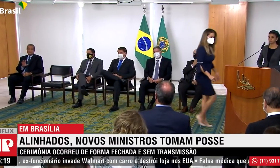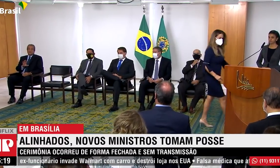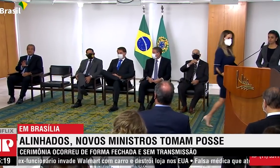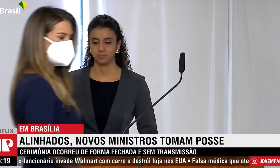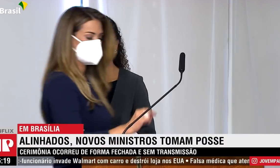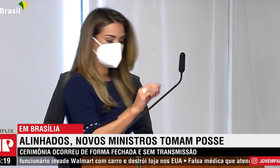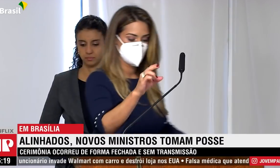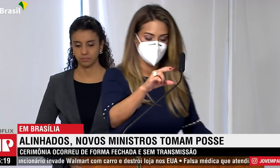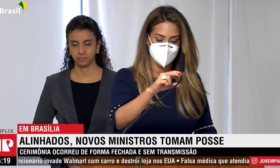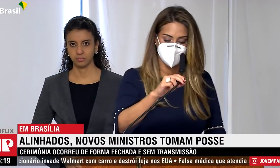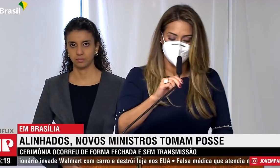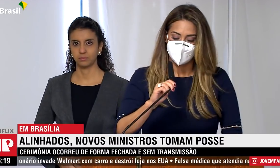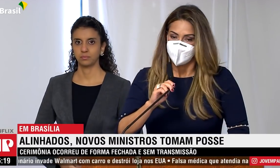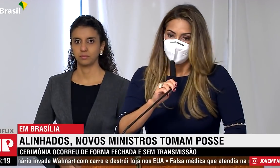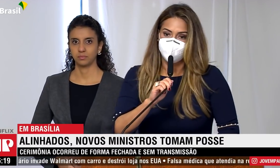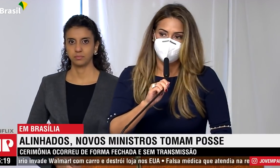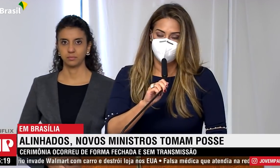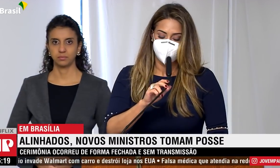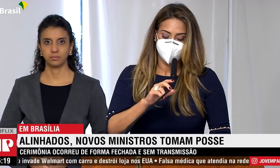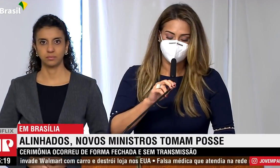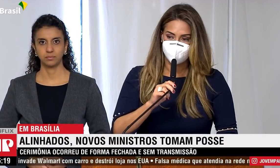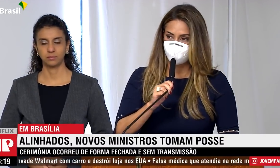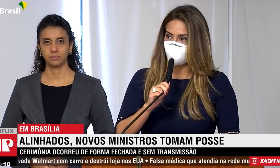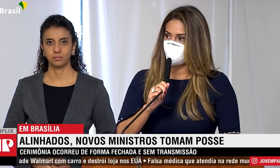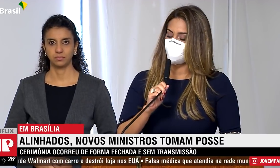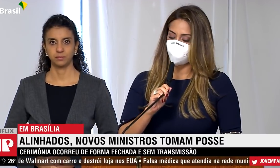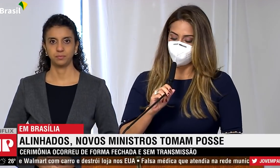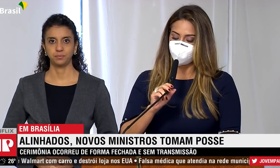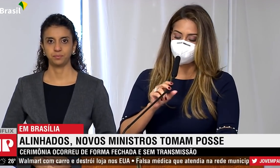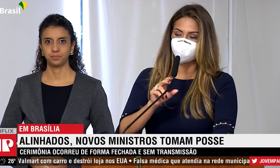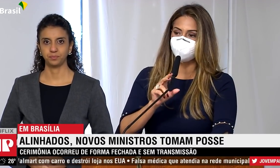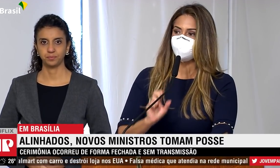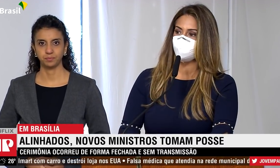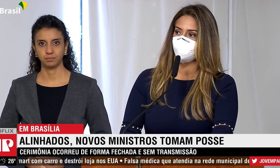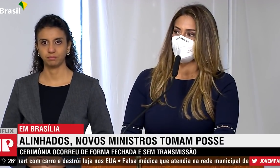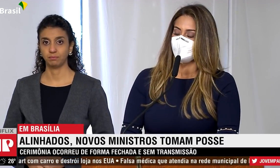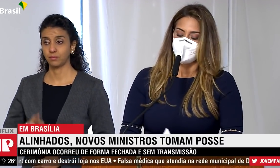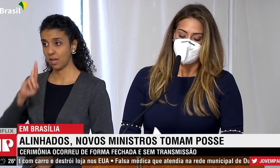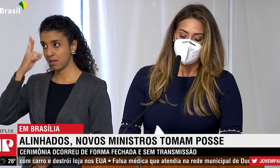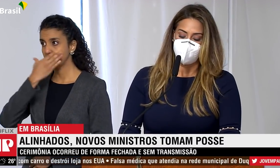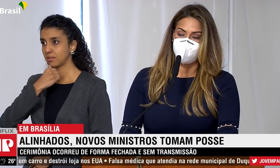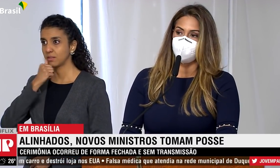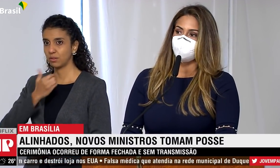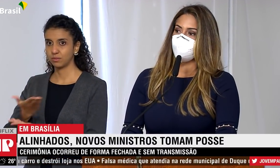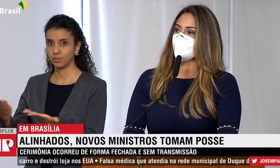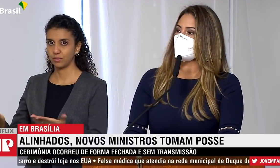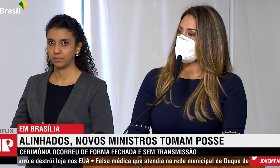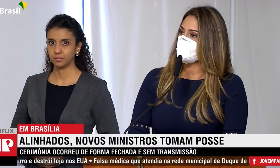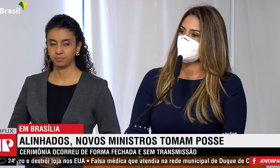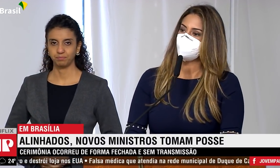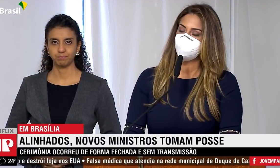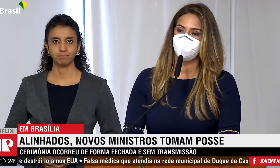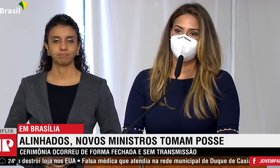seria aberto no Salão Nobre do Planalto, mas na última hora foi anunciado o que ocorreria de forma fechada na sala de